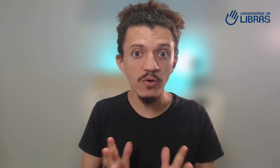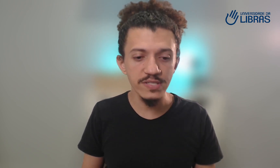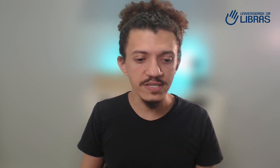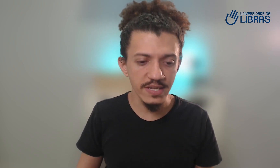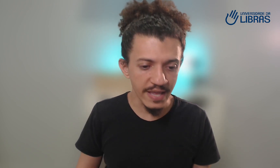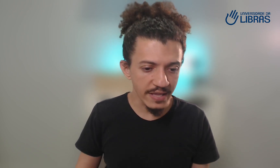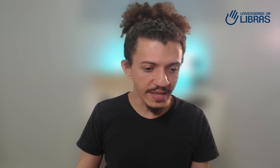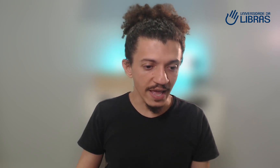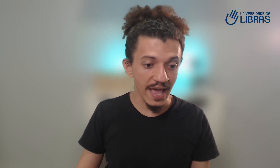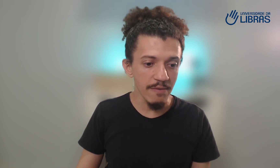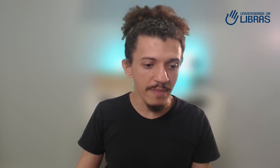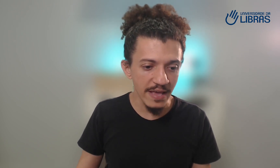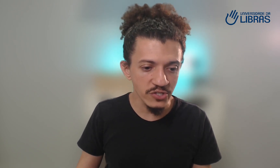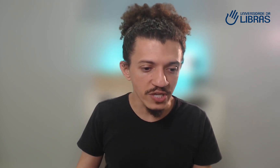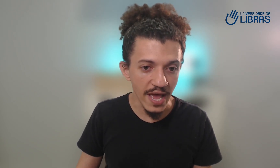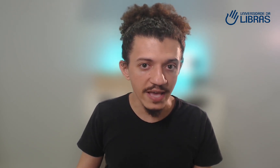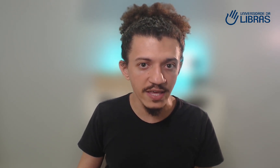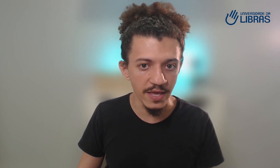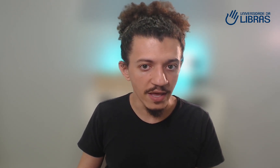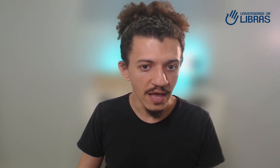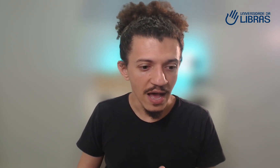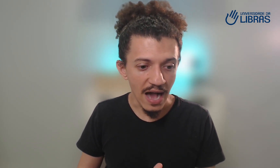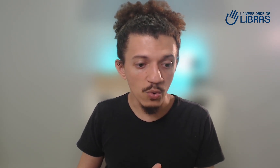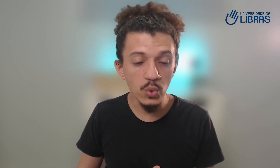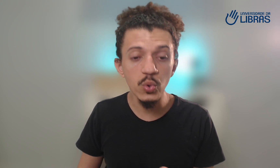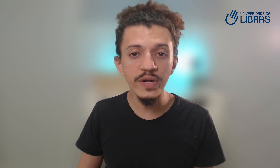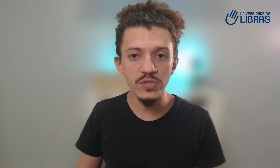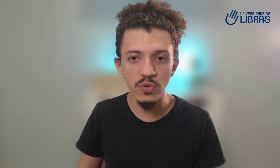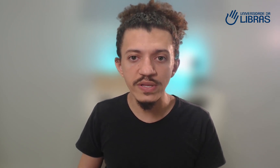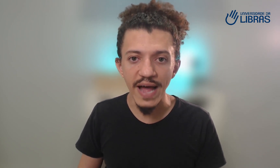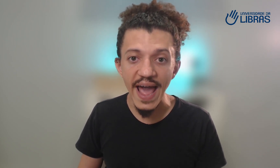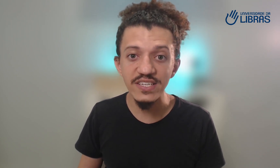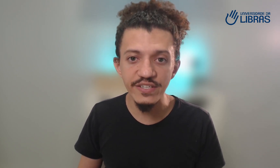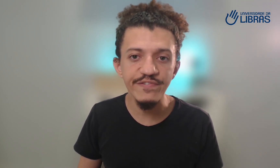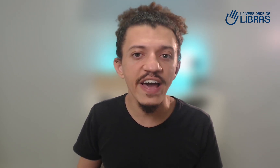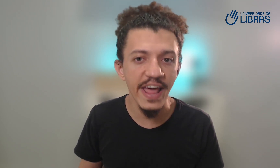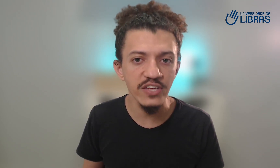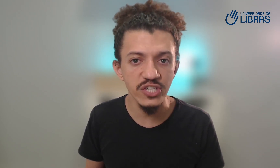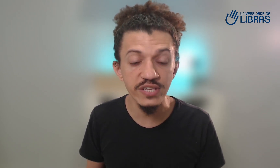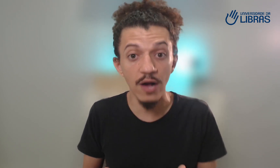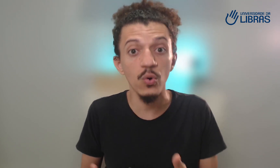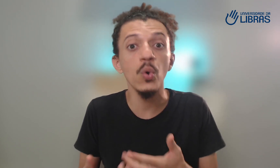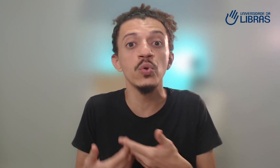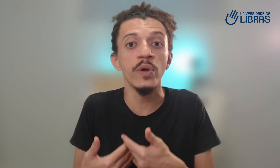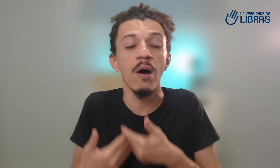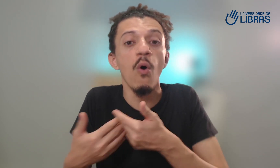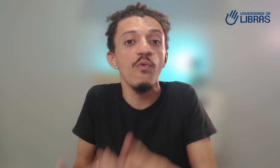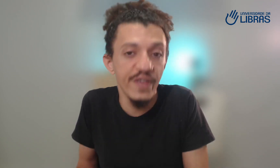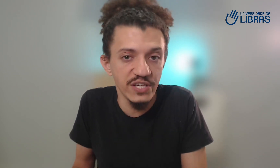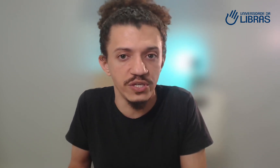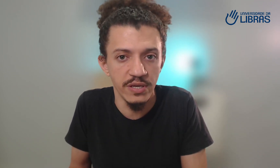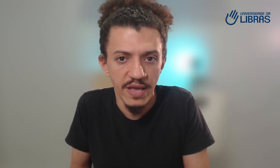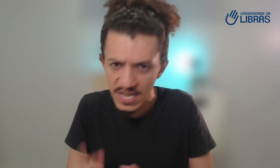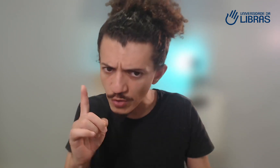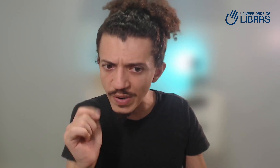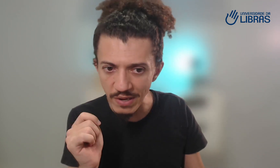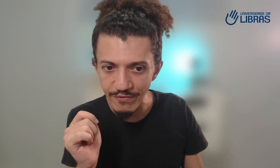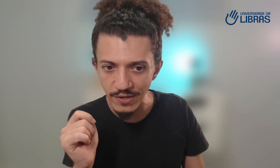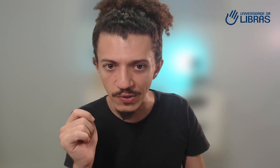coisa que você tem que ter em mente é que a cultura surda é diferente da cultura ouvinte. Esse é o primeiro fator.